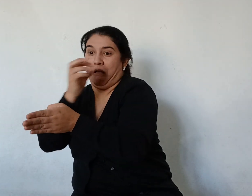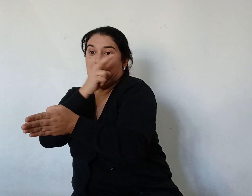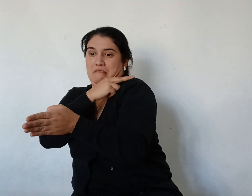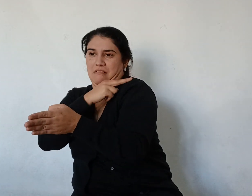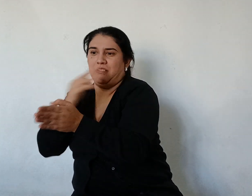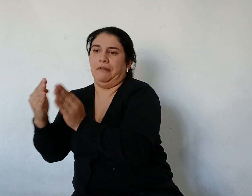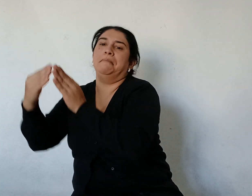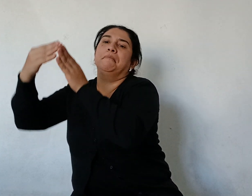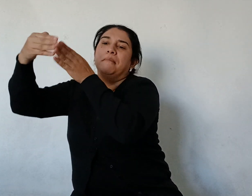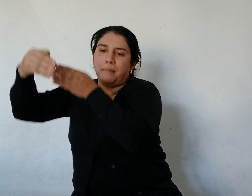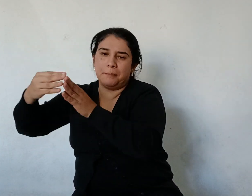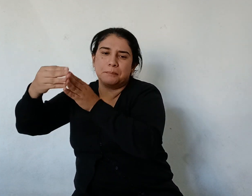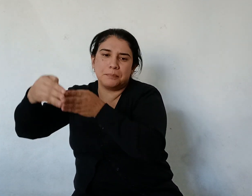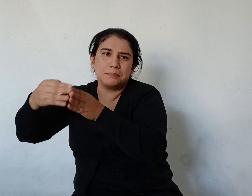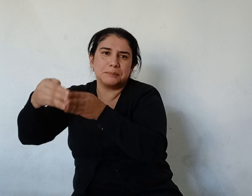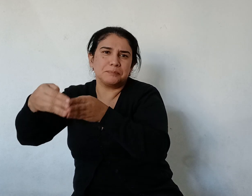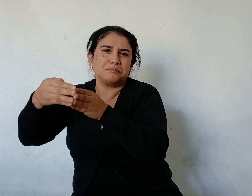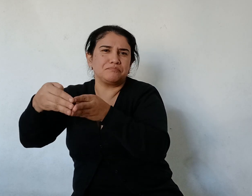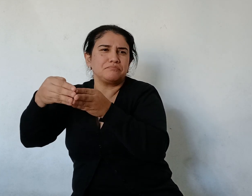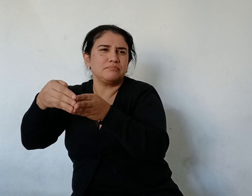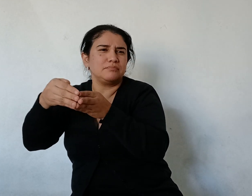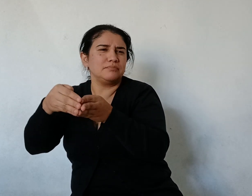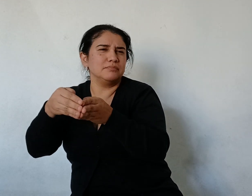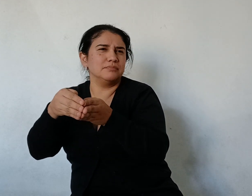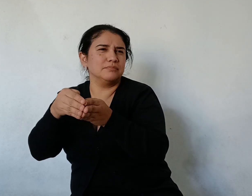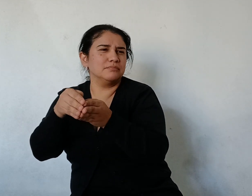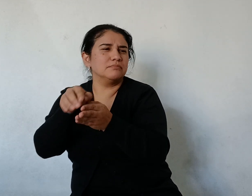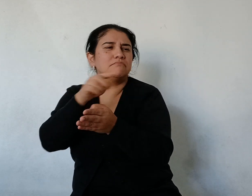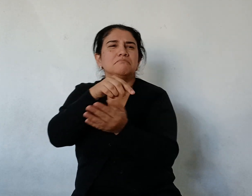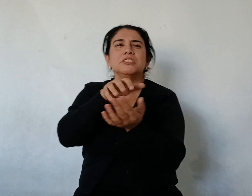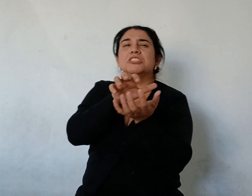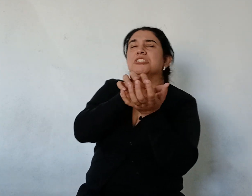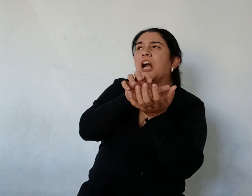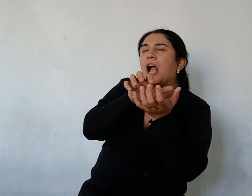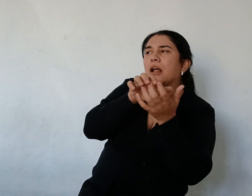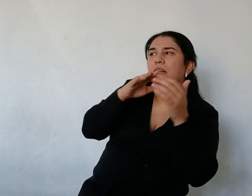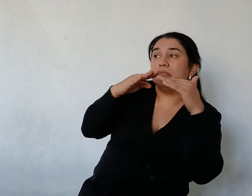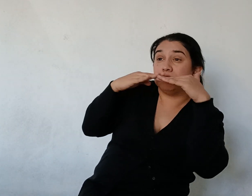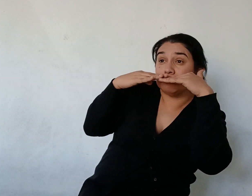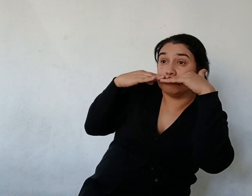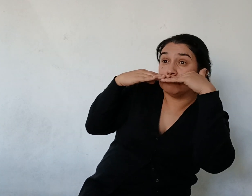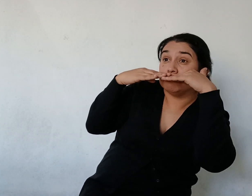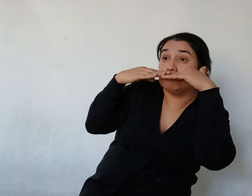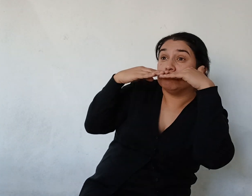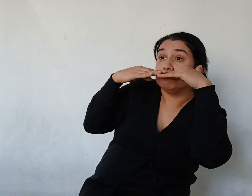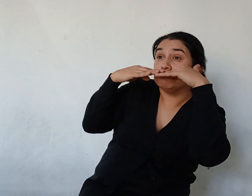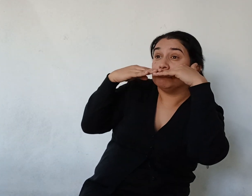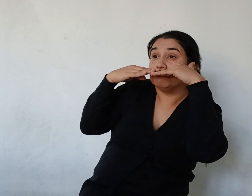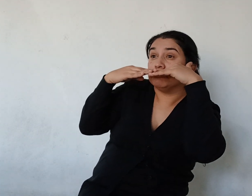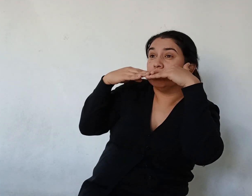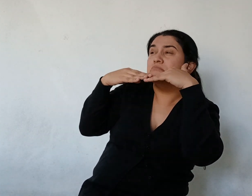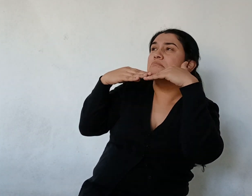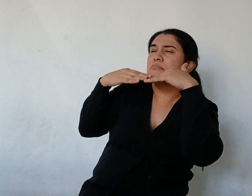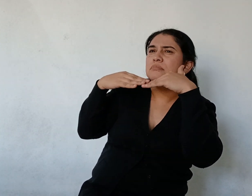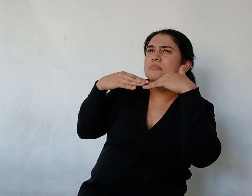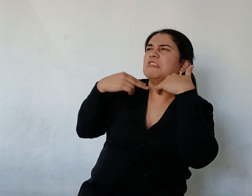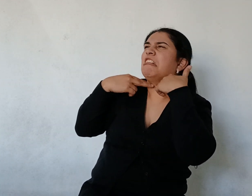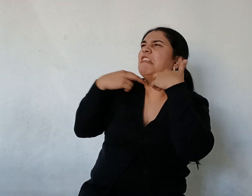los troncos Y asomaron La cabeza Del otro lado ¡Eh, yacarés! Gritó el oficial ¿Qué hay?